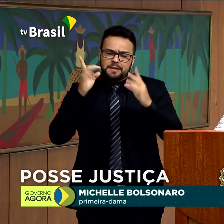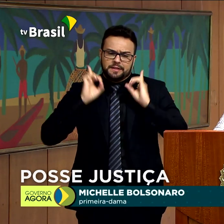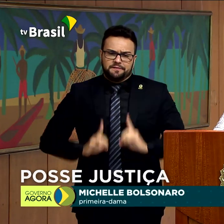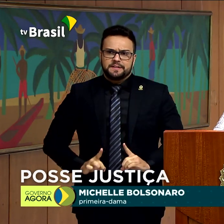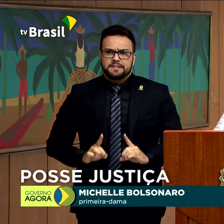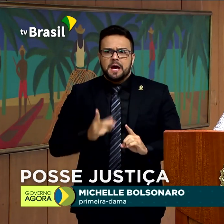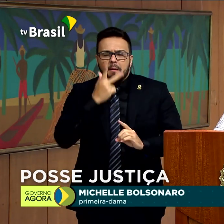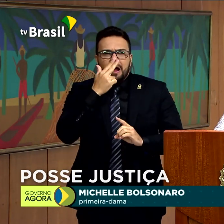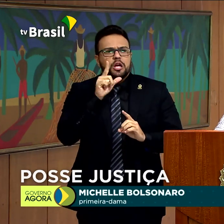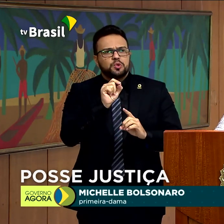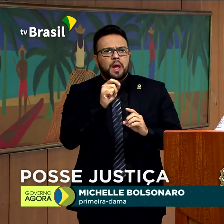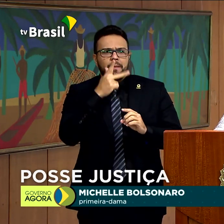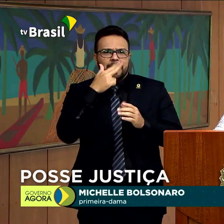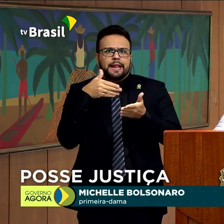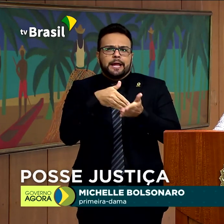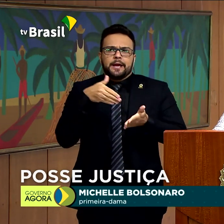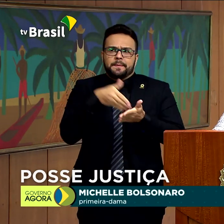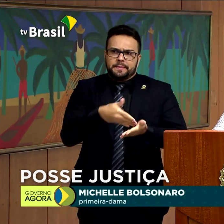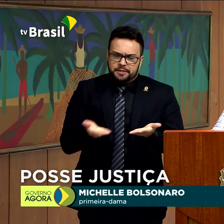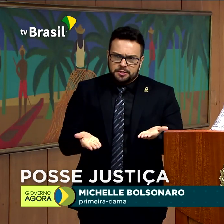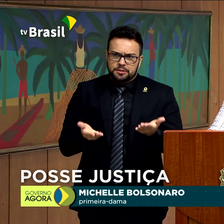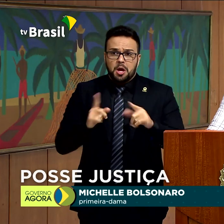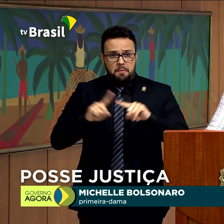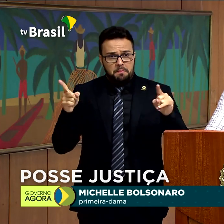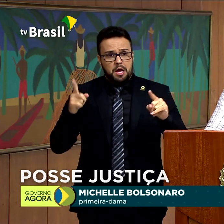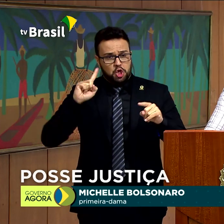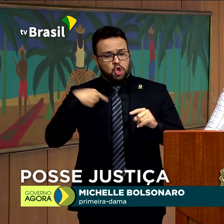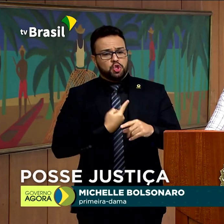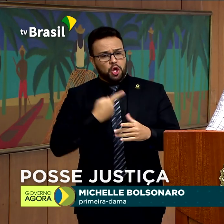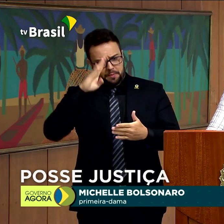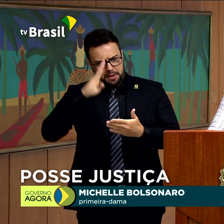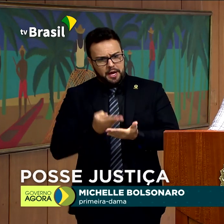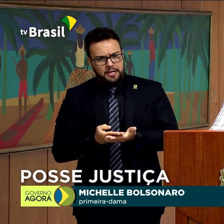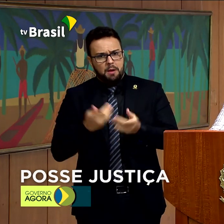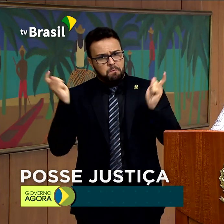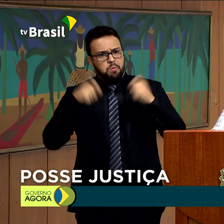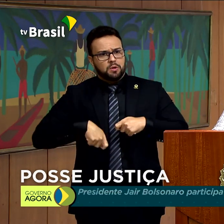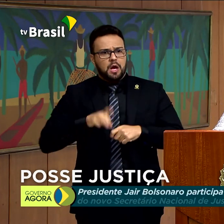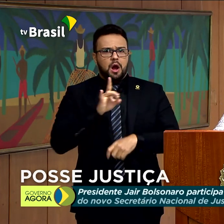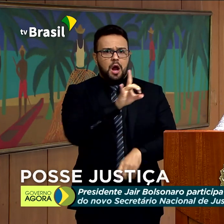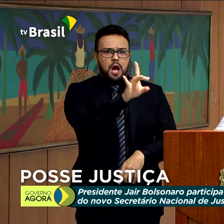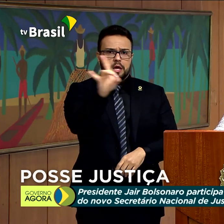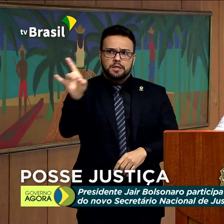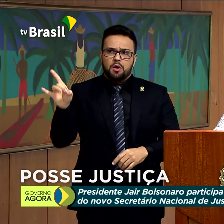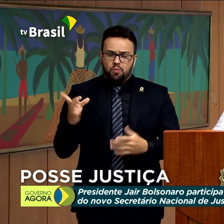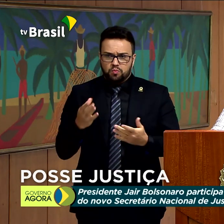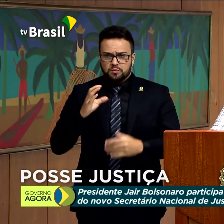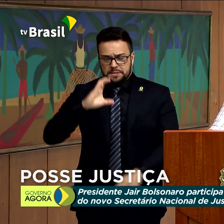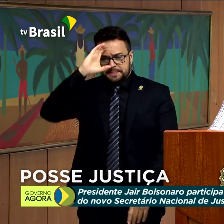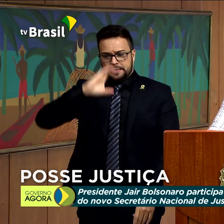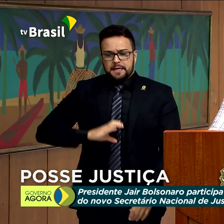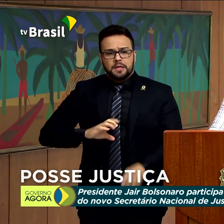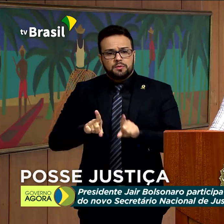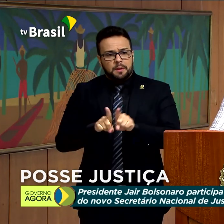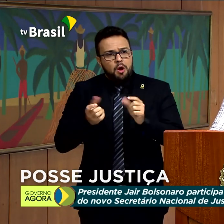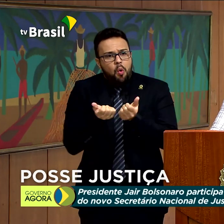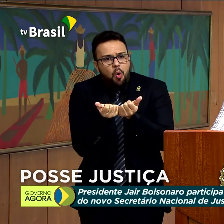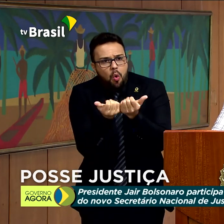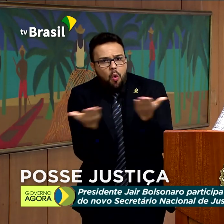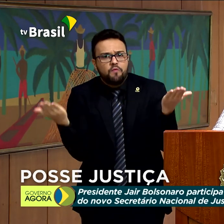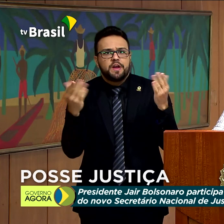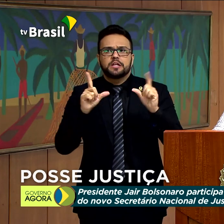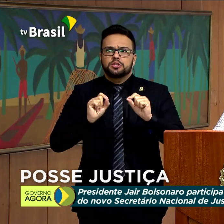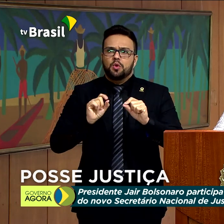sinônimo de limitação. E cabe a nós acreditar no potencial de cada um desses cidadãos e oferecer a eles